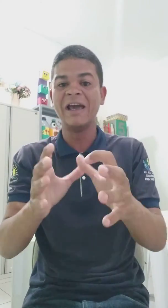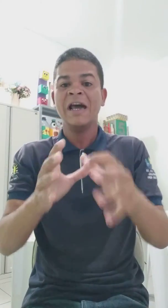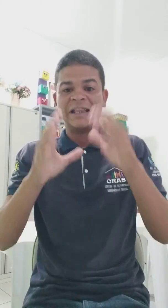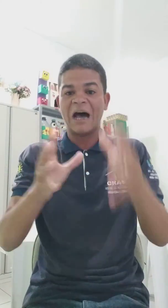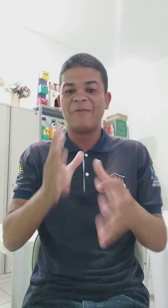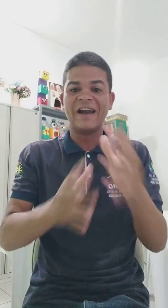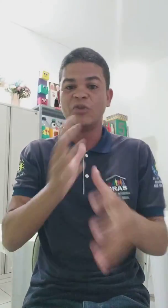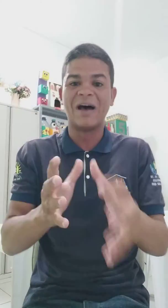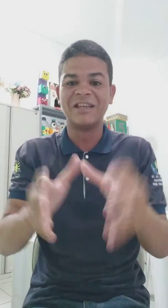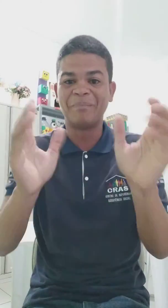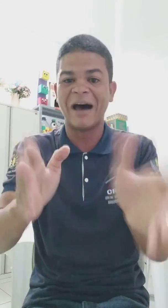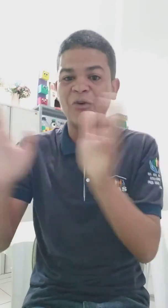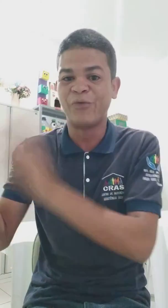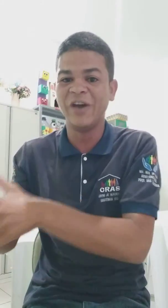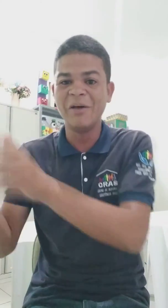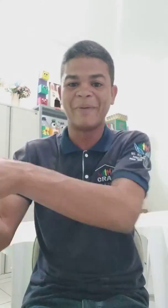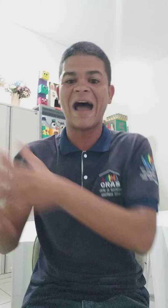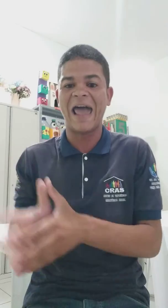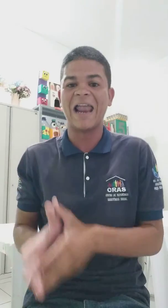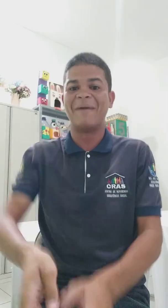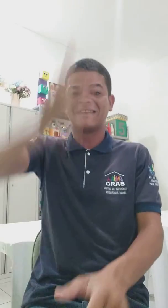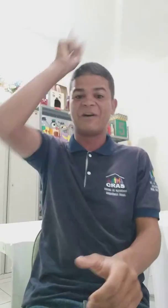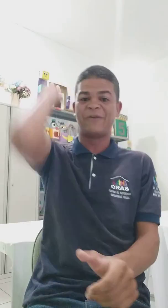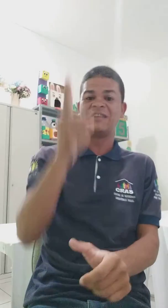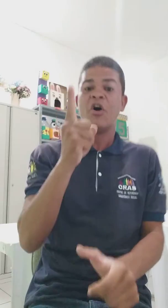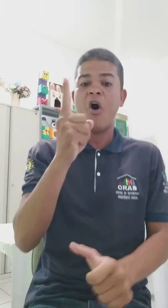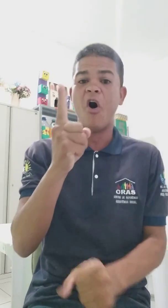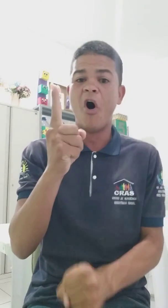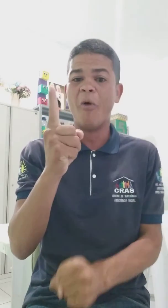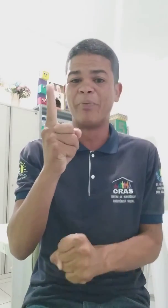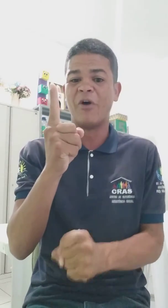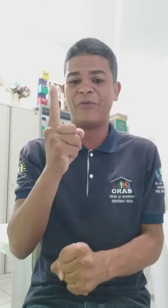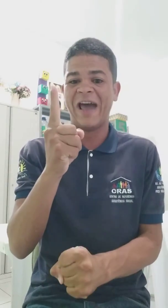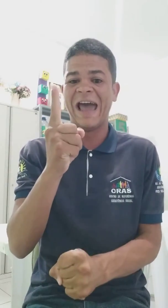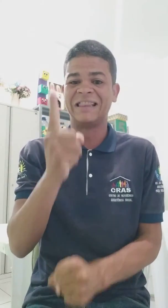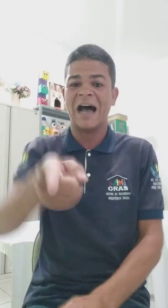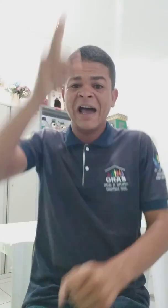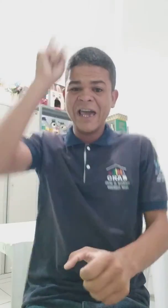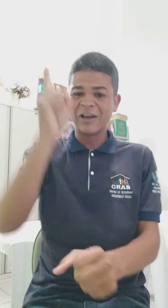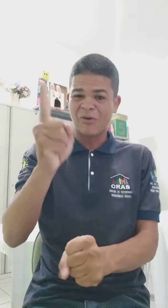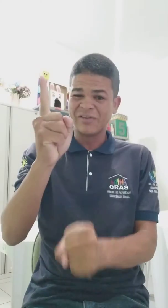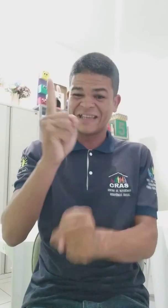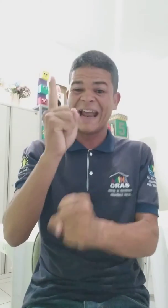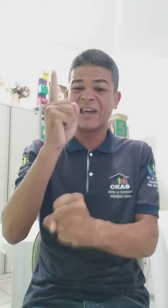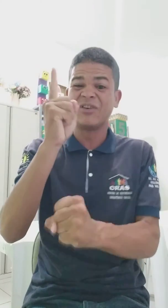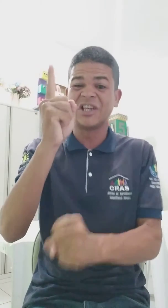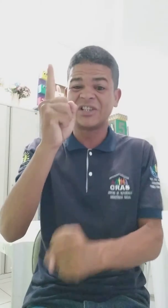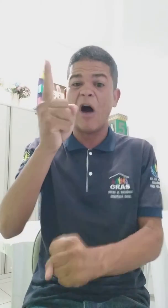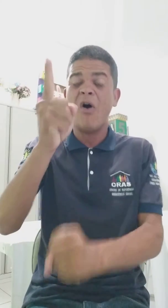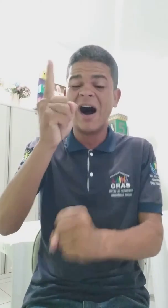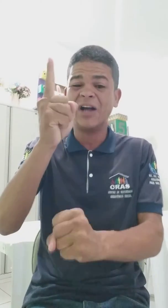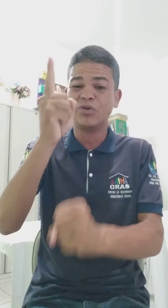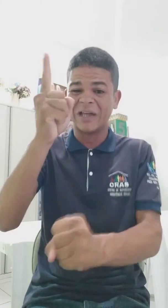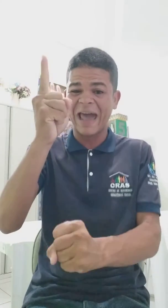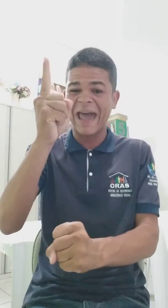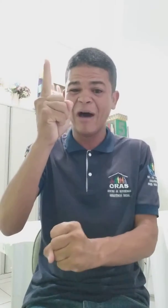Dar farinha do azim para o filho e para ela Mas ela fez, honrou o profeta E será que você está honrando Deus?